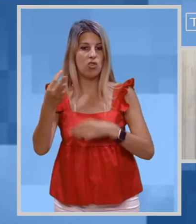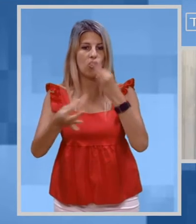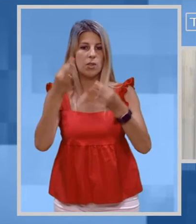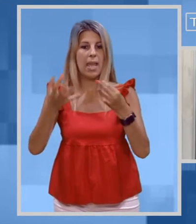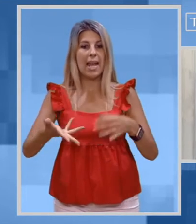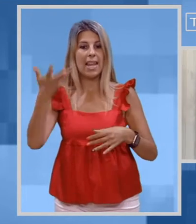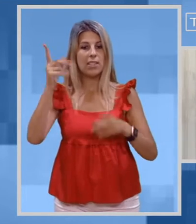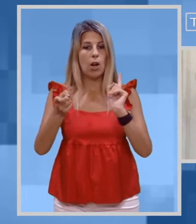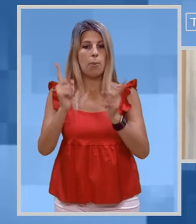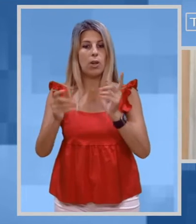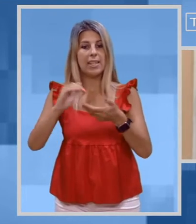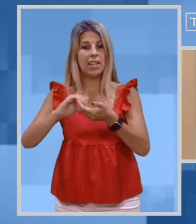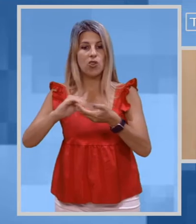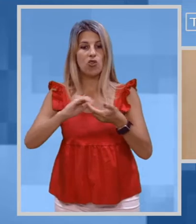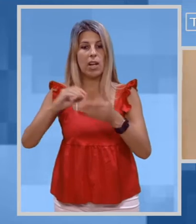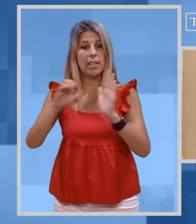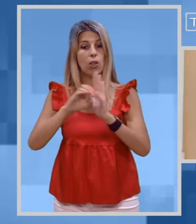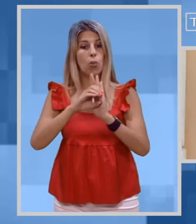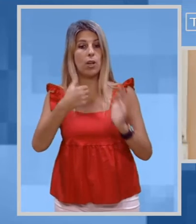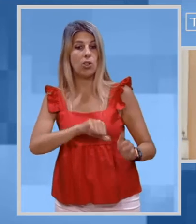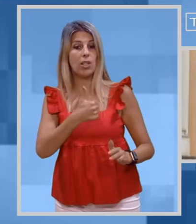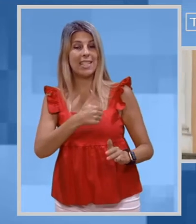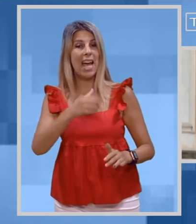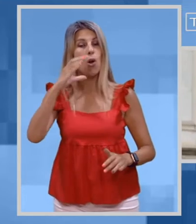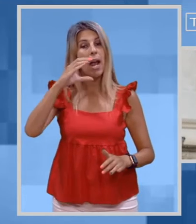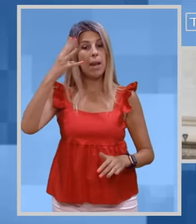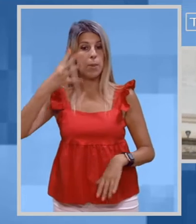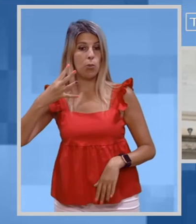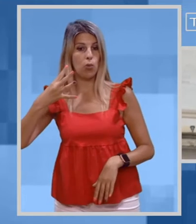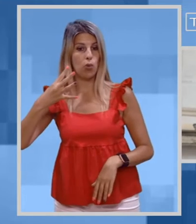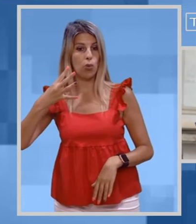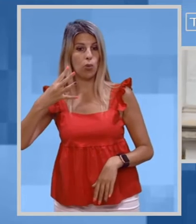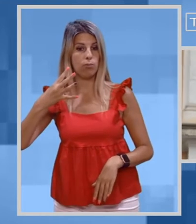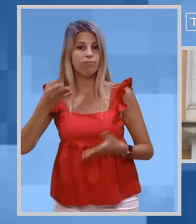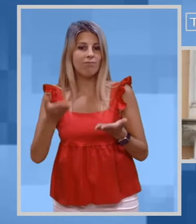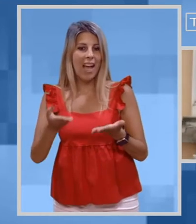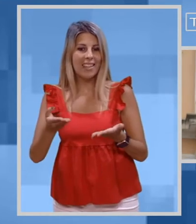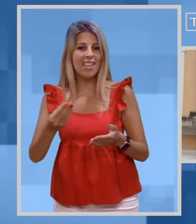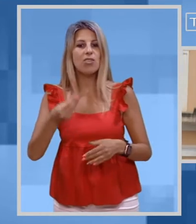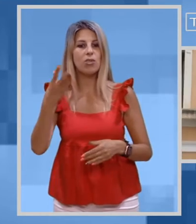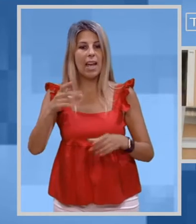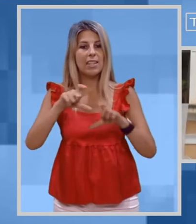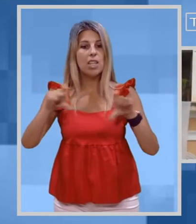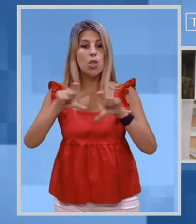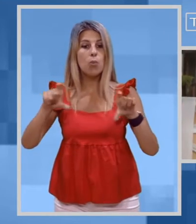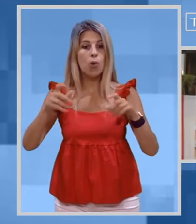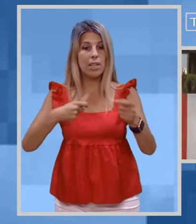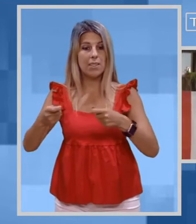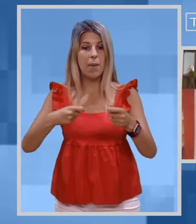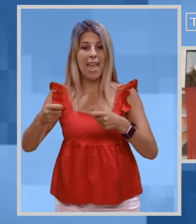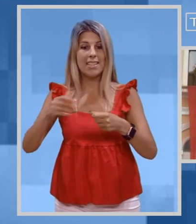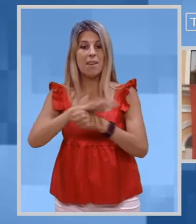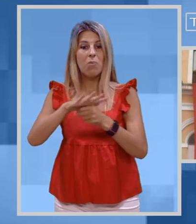l'assessore alle politiche sociali del Comune di Oristano, Carmen Murru. Al momento sono stati